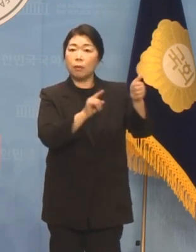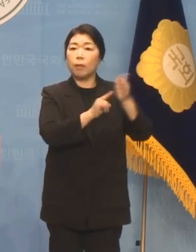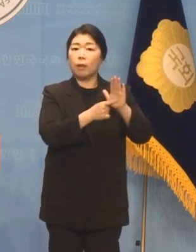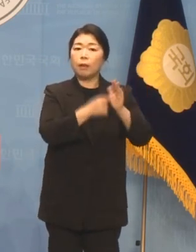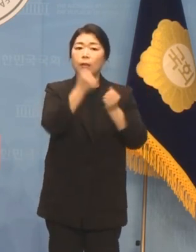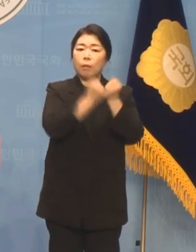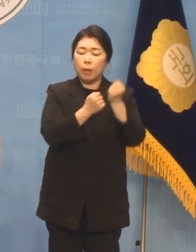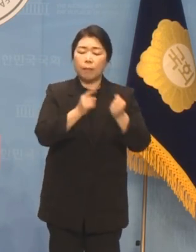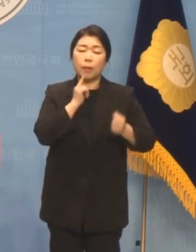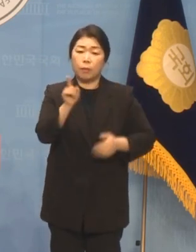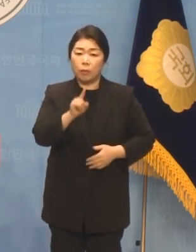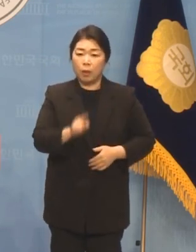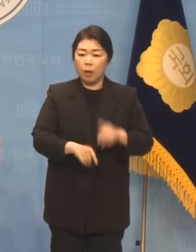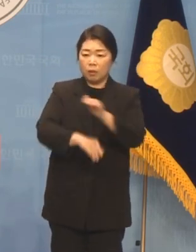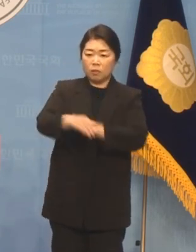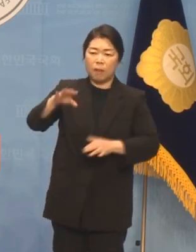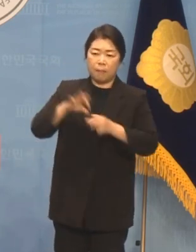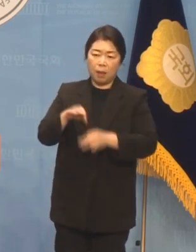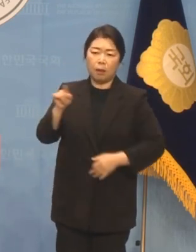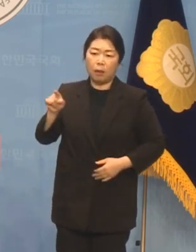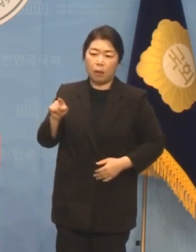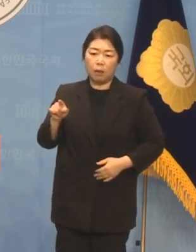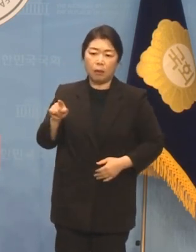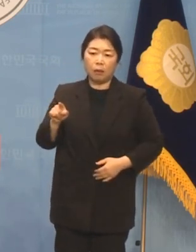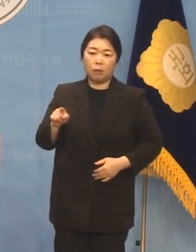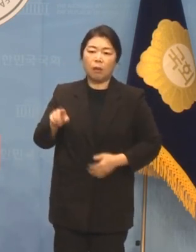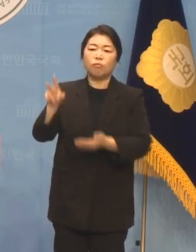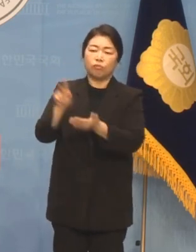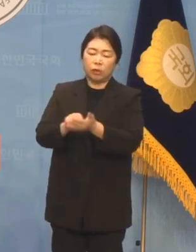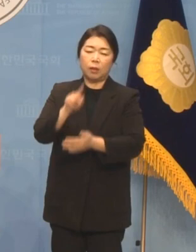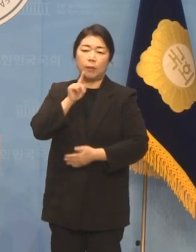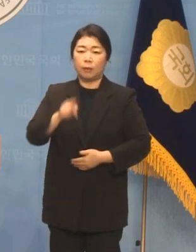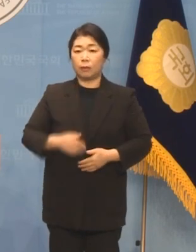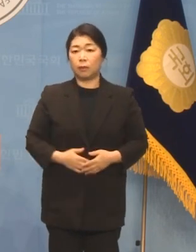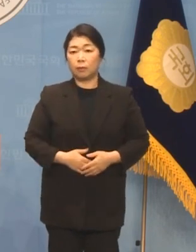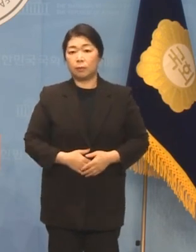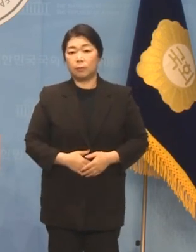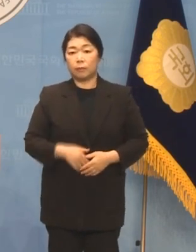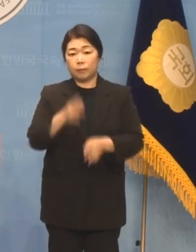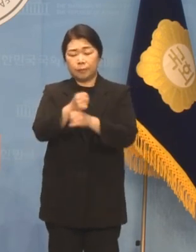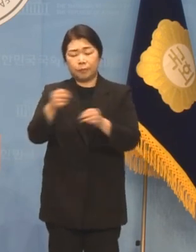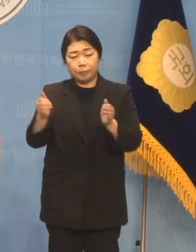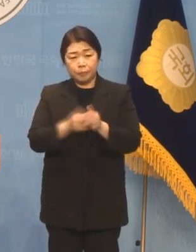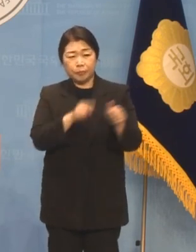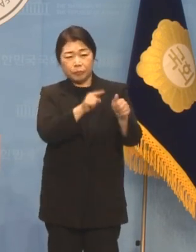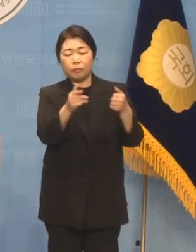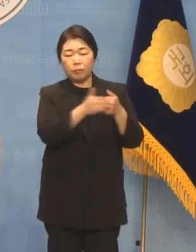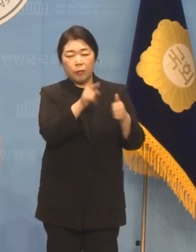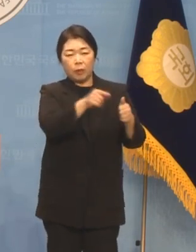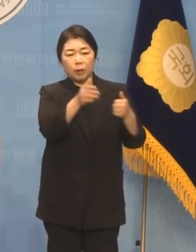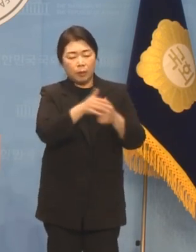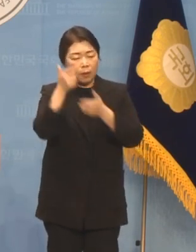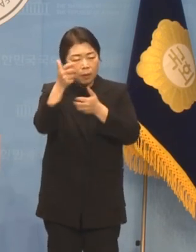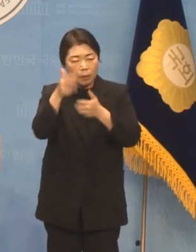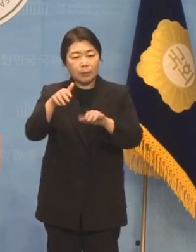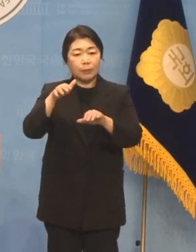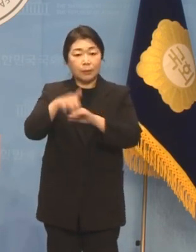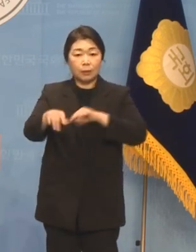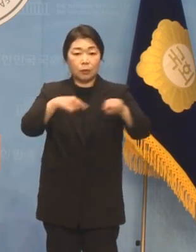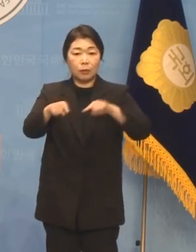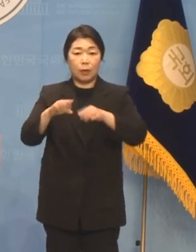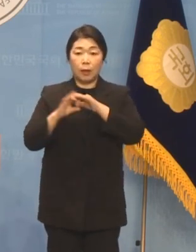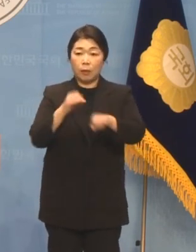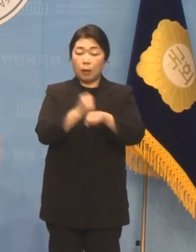해명이라는 게 좌파가 놓은 덫이라니요. 언제까지 남탓하기, 떼쓰기식의 정치만